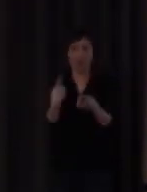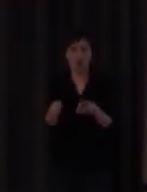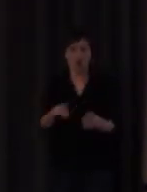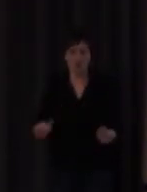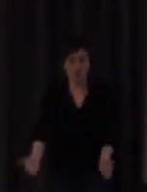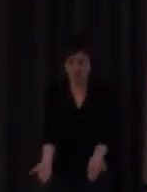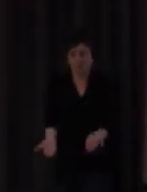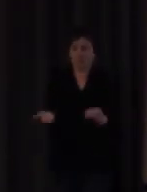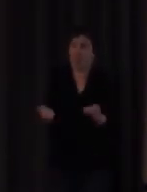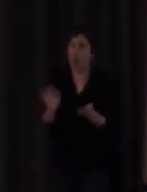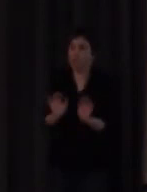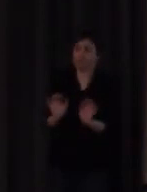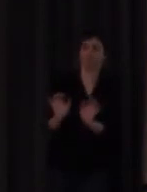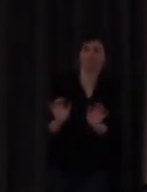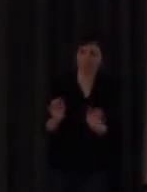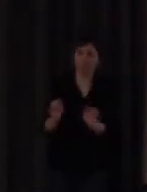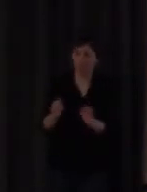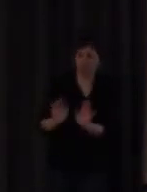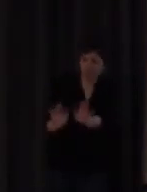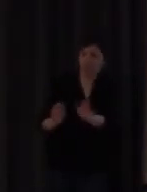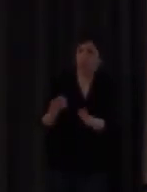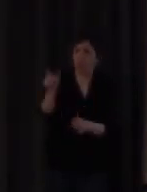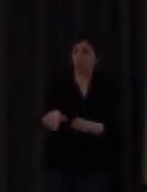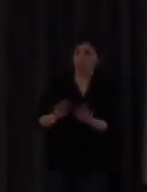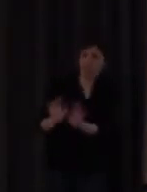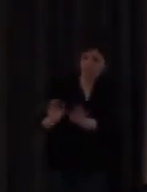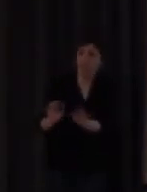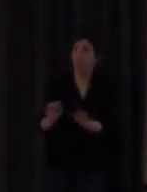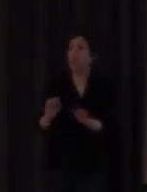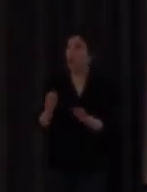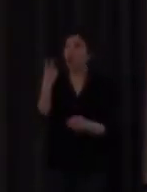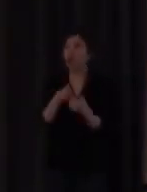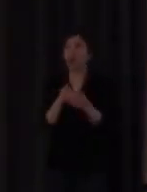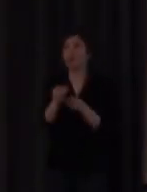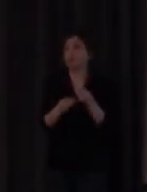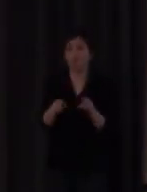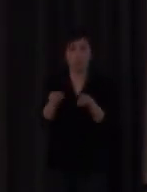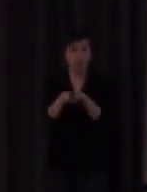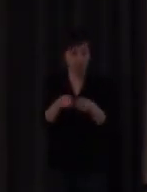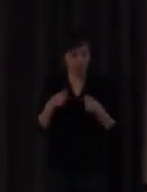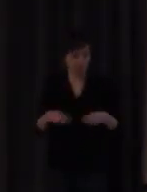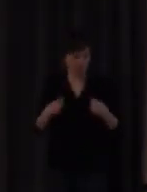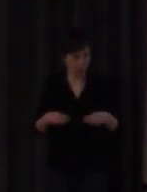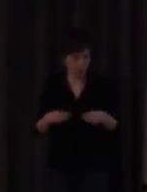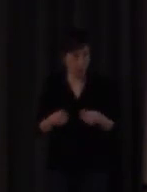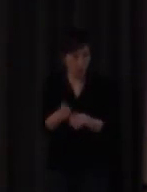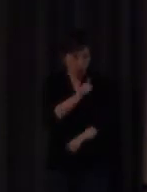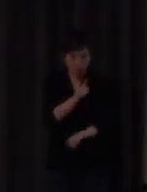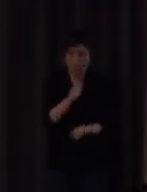o empujar a alguien realmente las dos manos hacen lo mismo pero